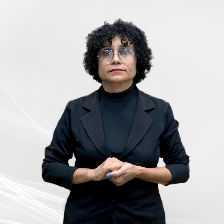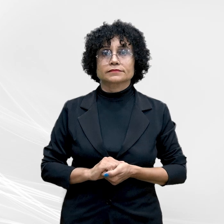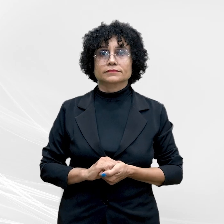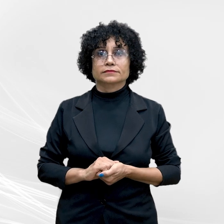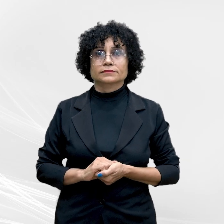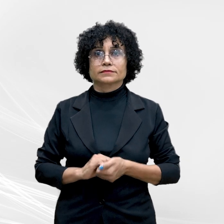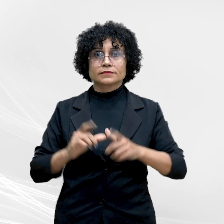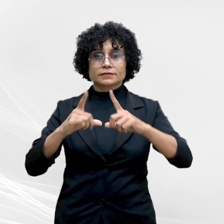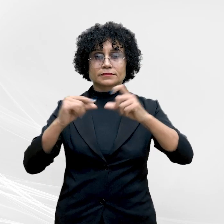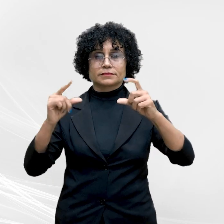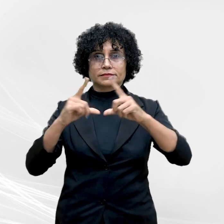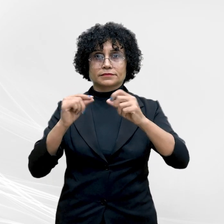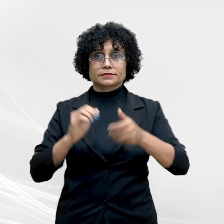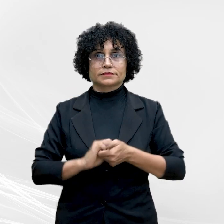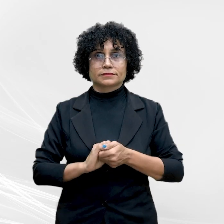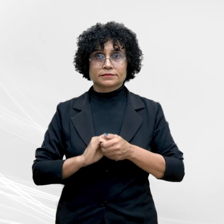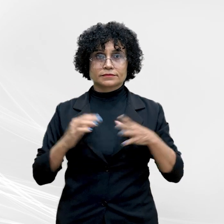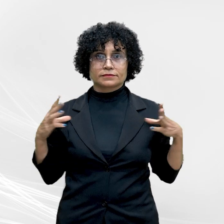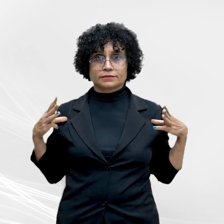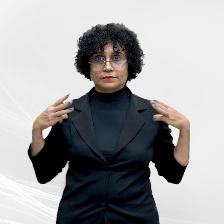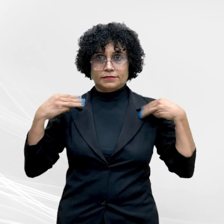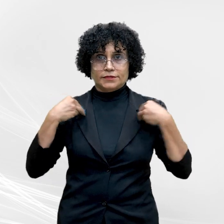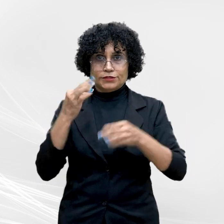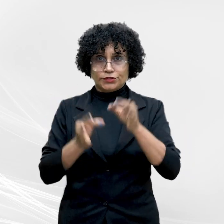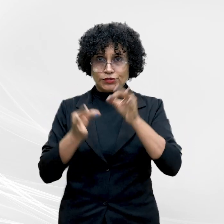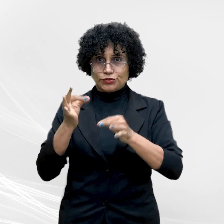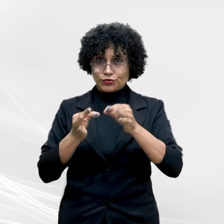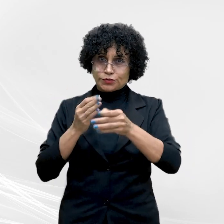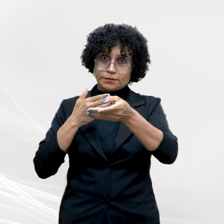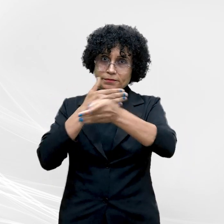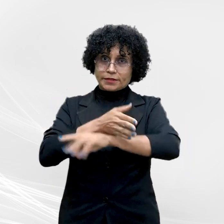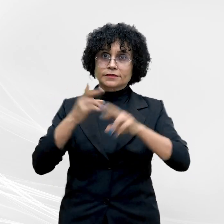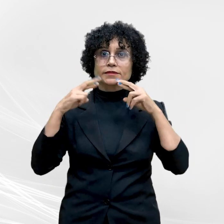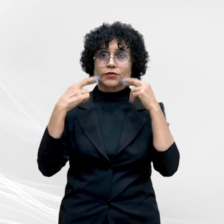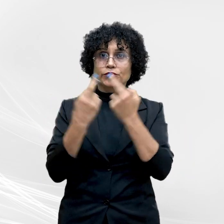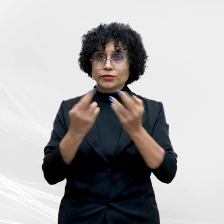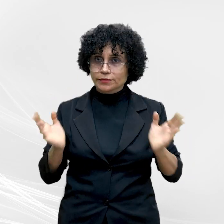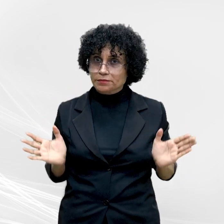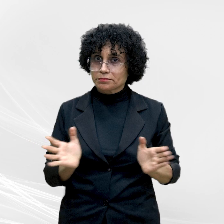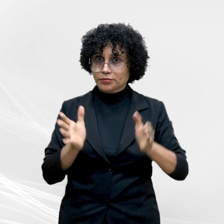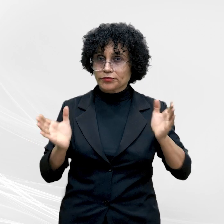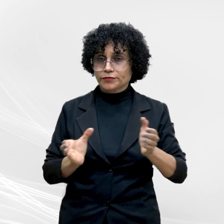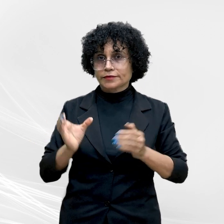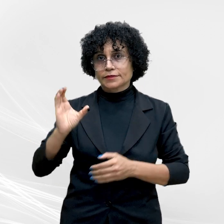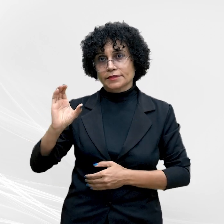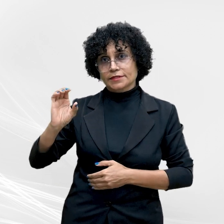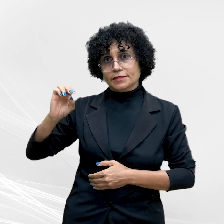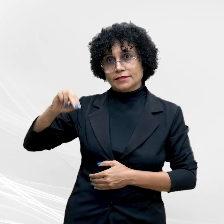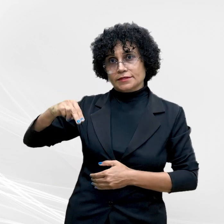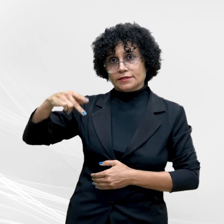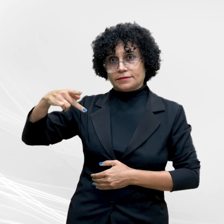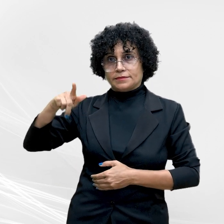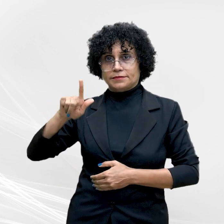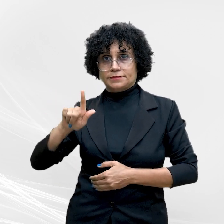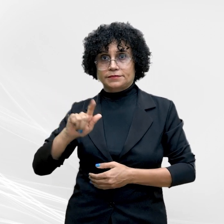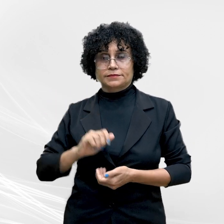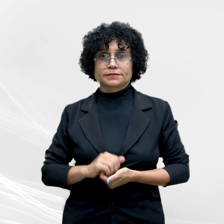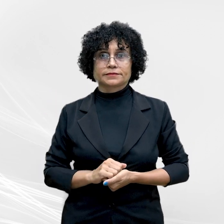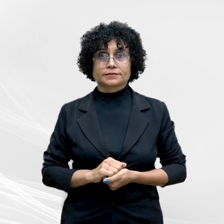Brasília, ministro da Justiça, participa de reunião promovida pelo CNPG. O